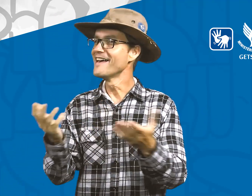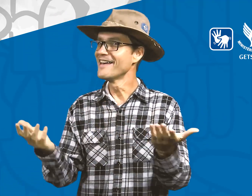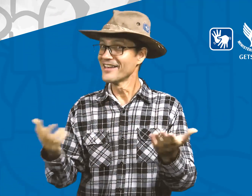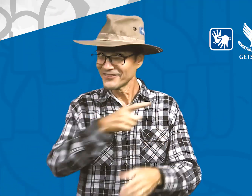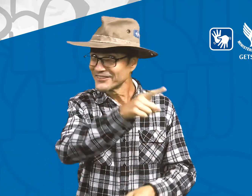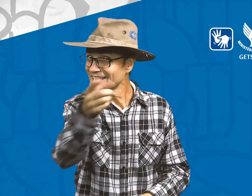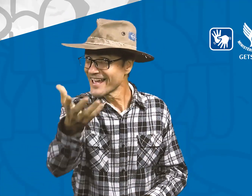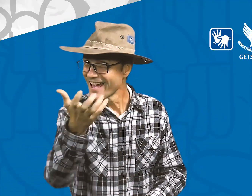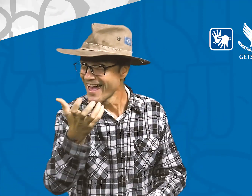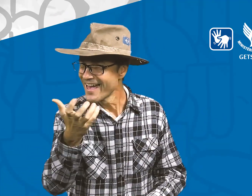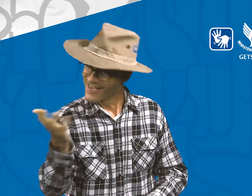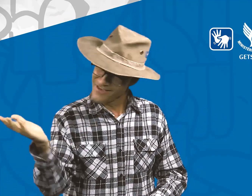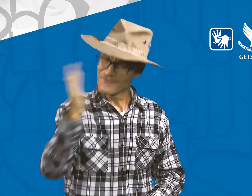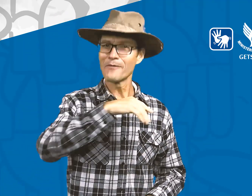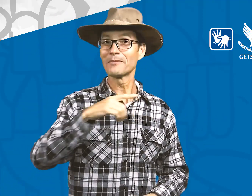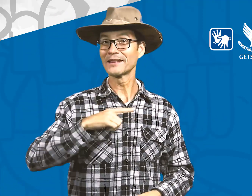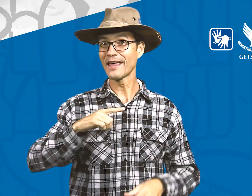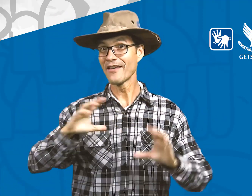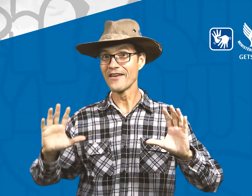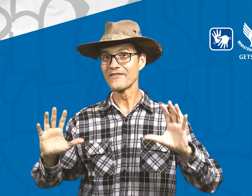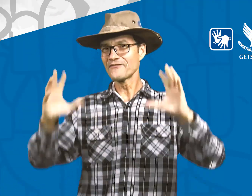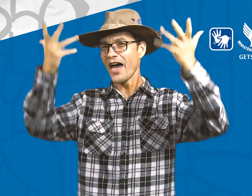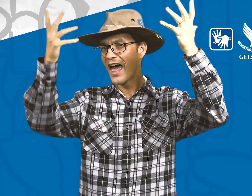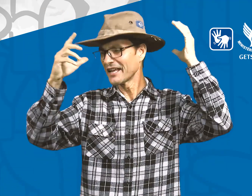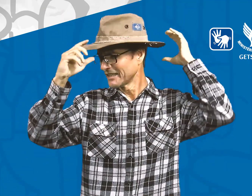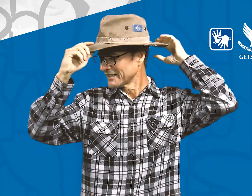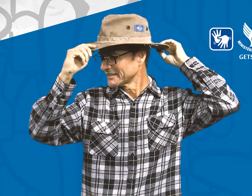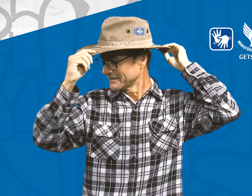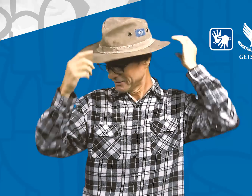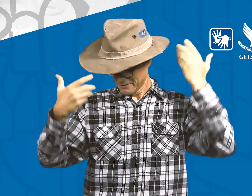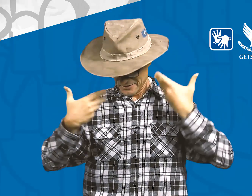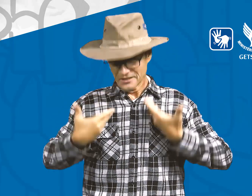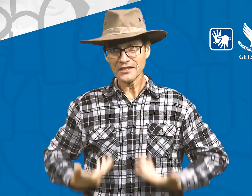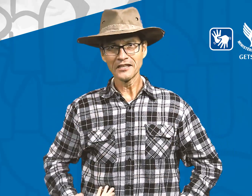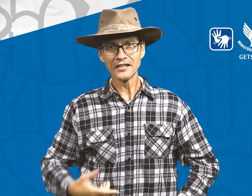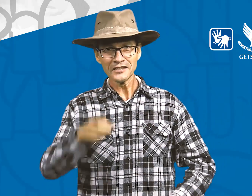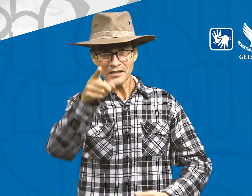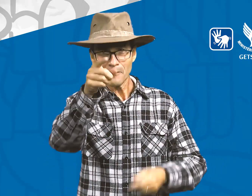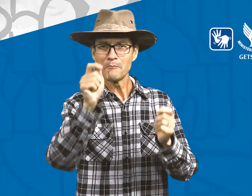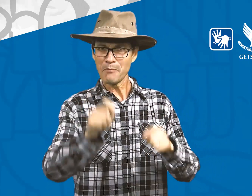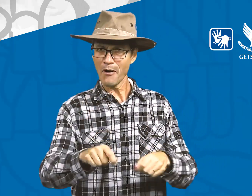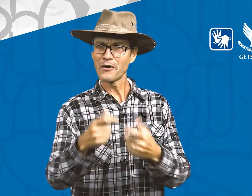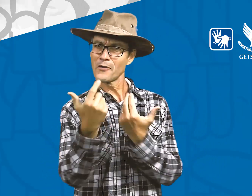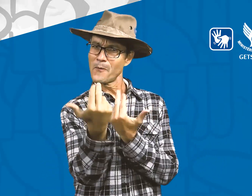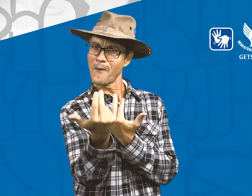Você quer também? Venha! Na festa counter você pode usar roupas assim como eu.